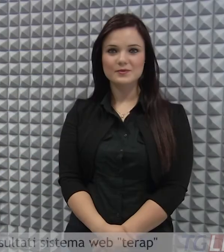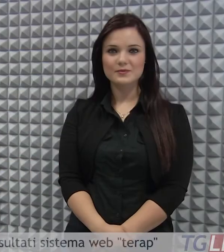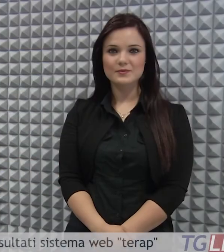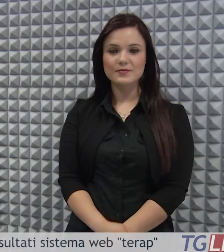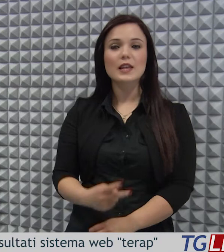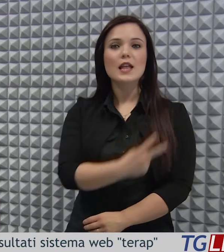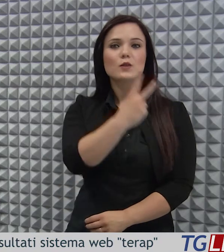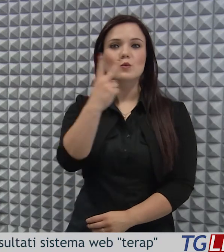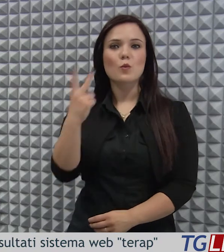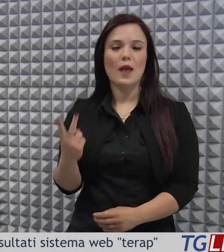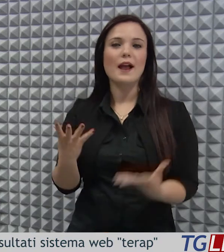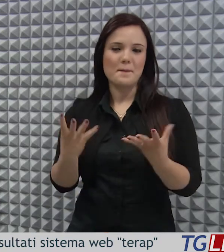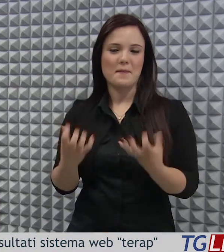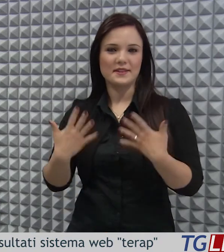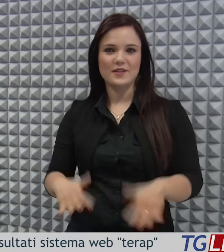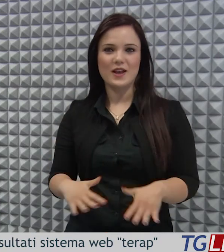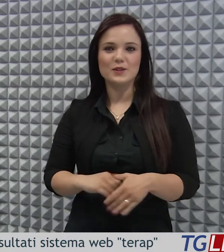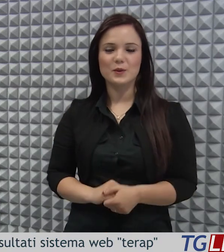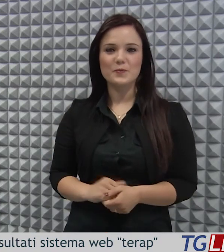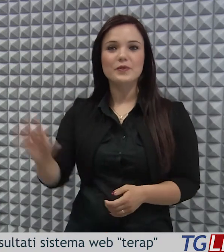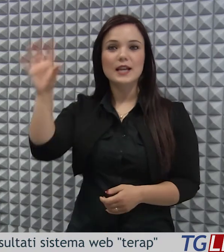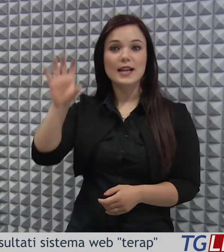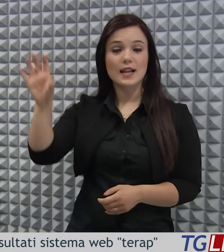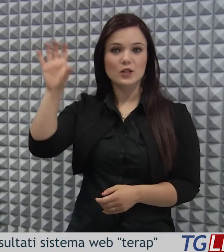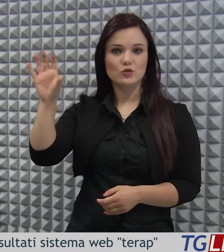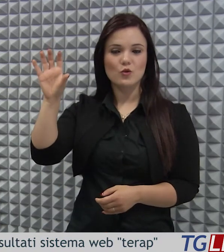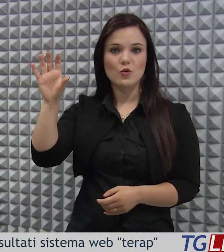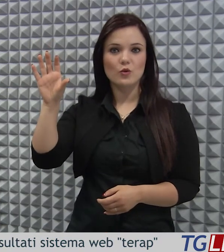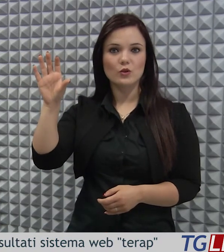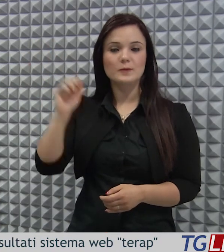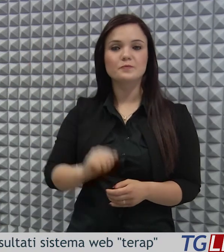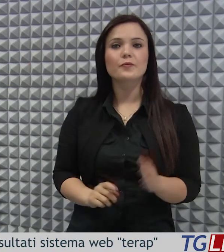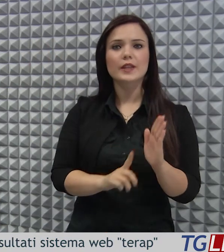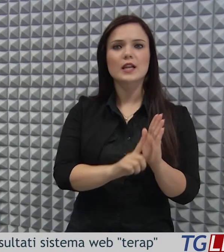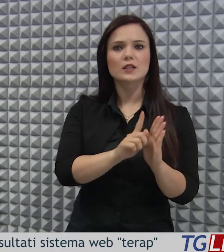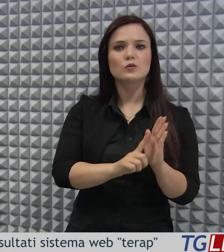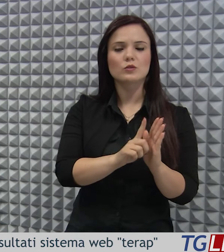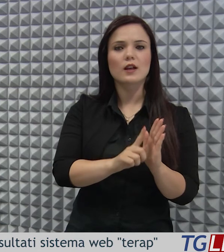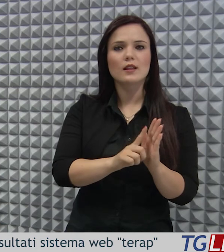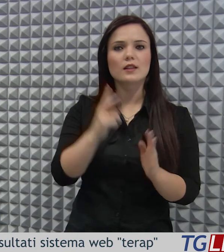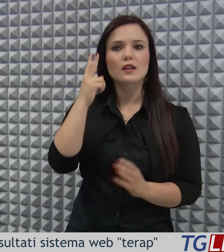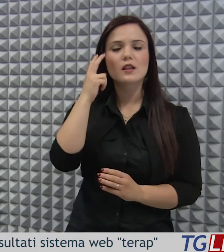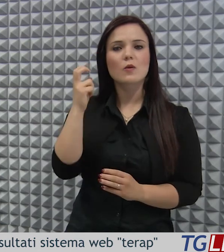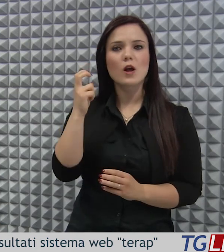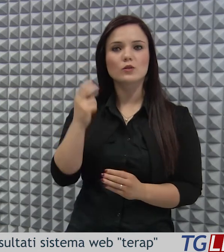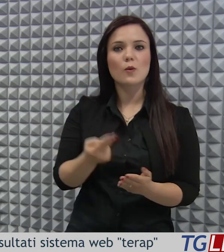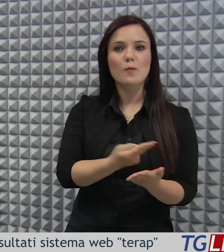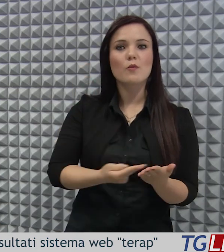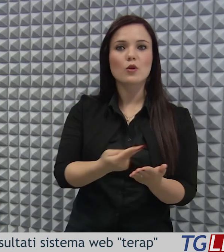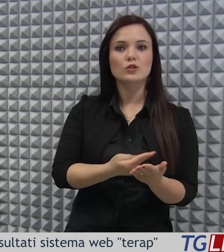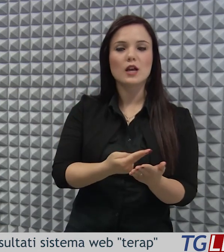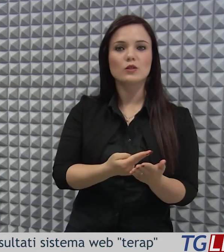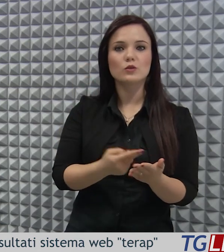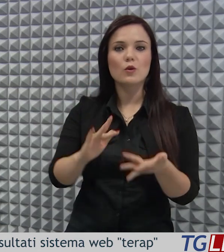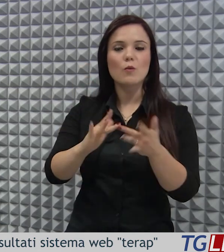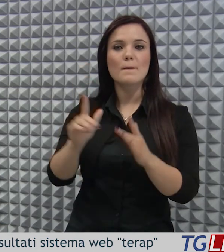Dopo due anni di applicazione, sono stati presentati in Regione i risultati del